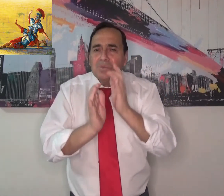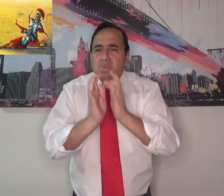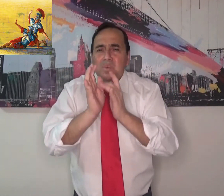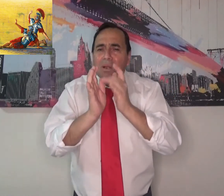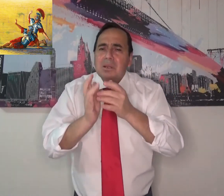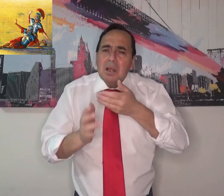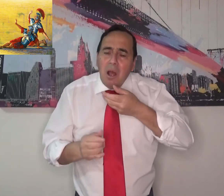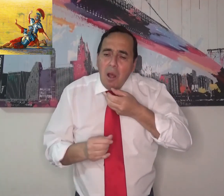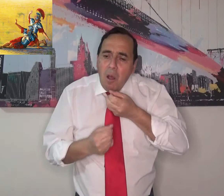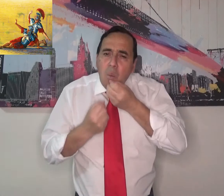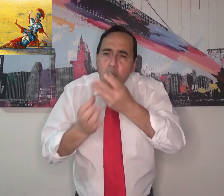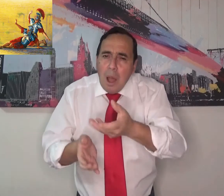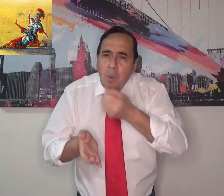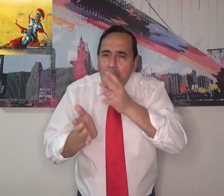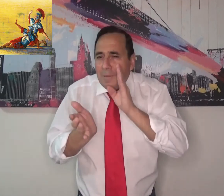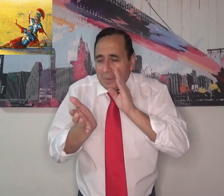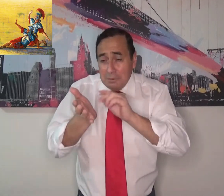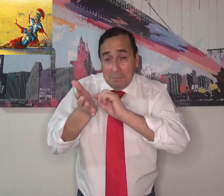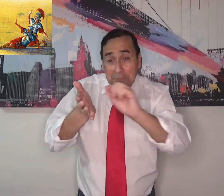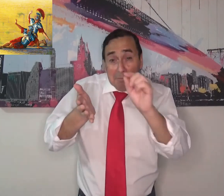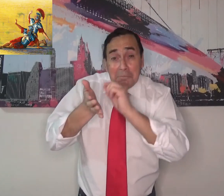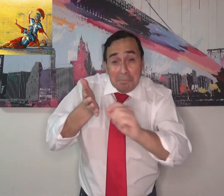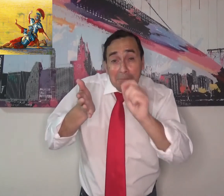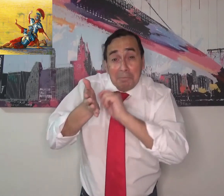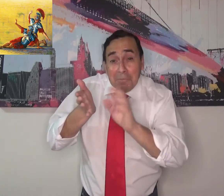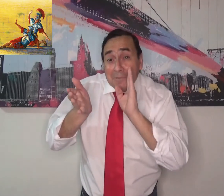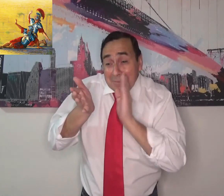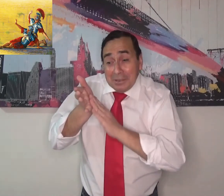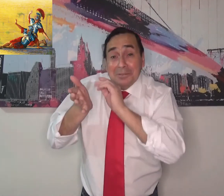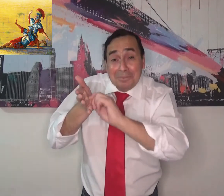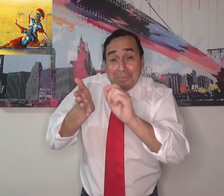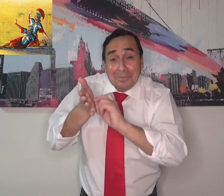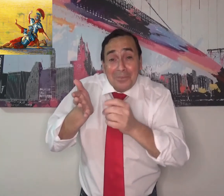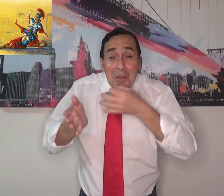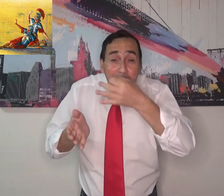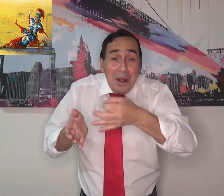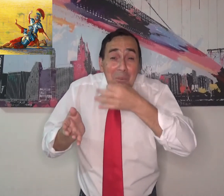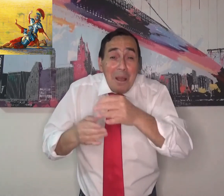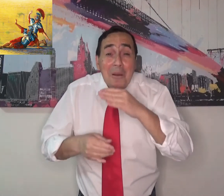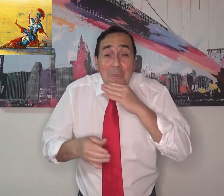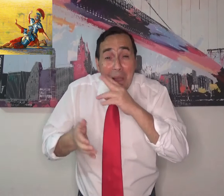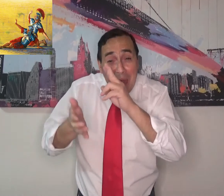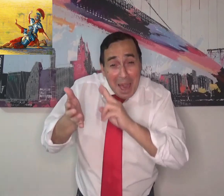hayan guardado este mensaje? Jesús les dijo lo que estaba escrito en la Biblia.